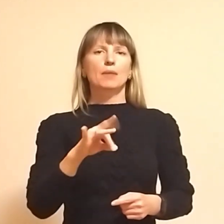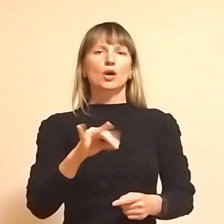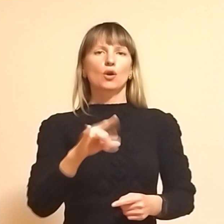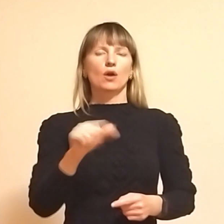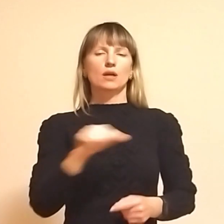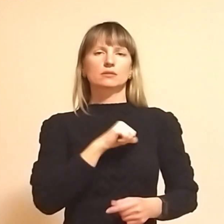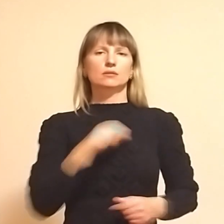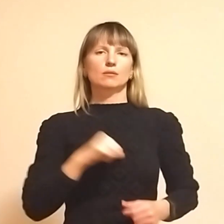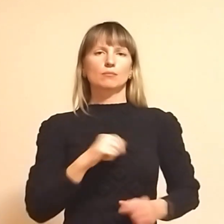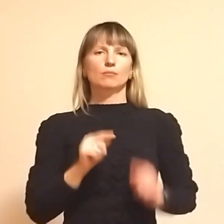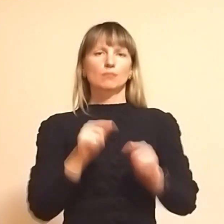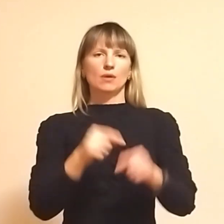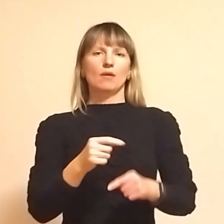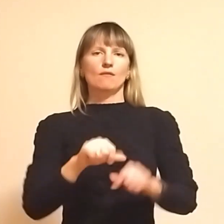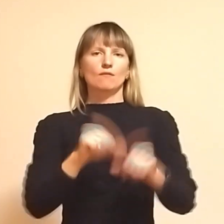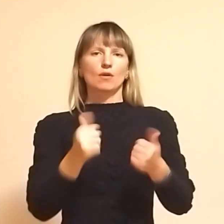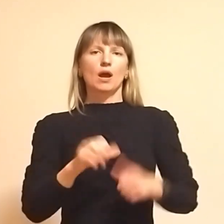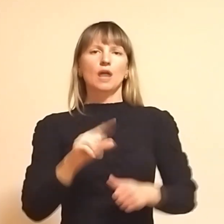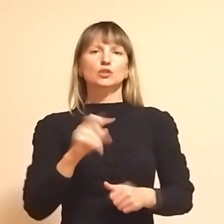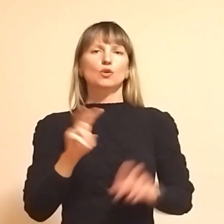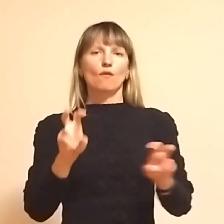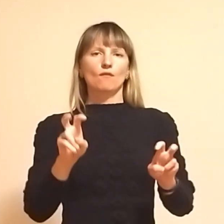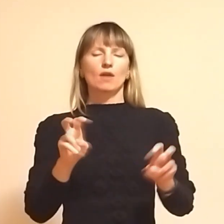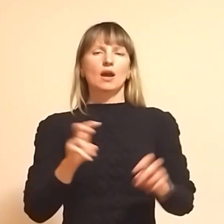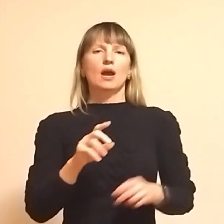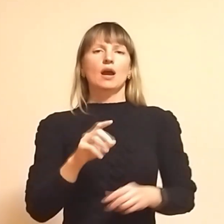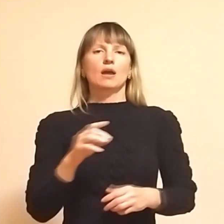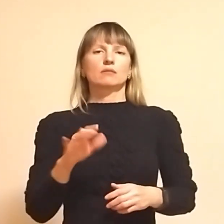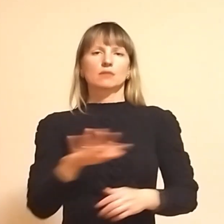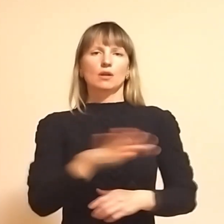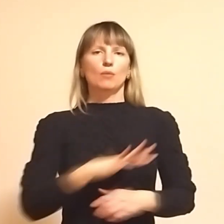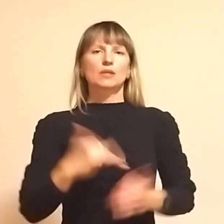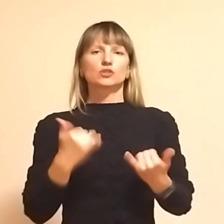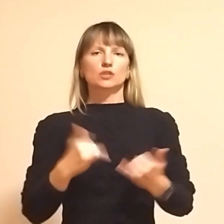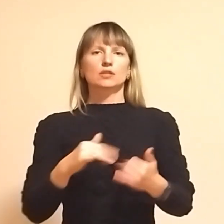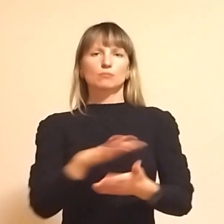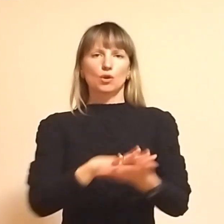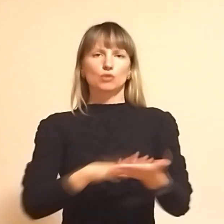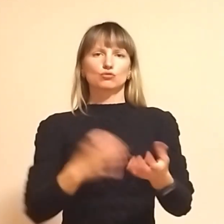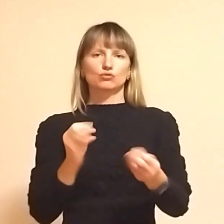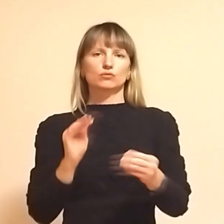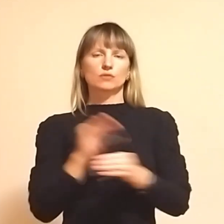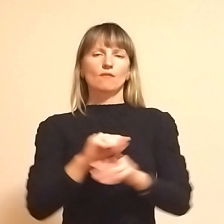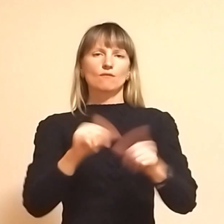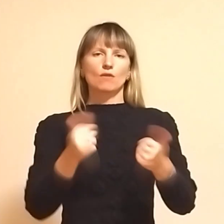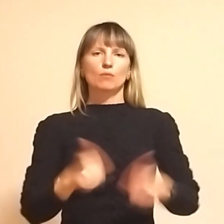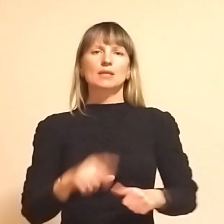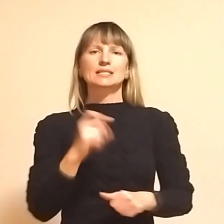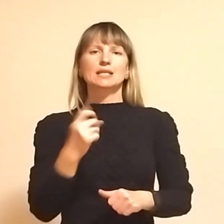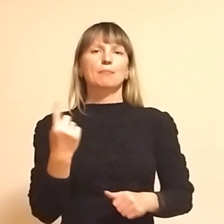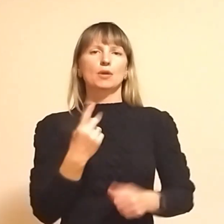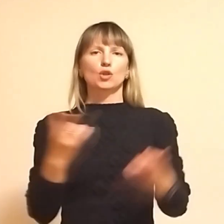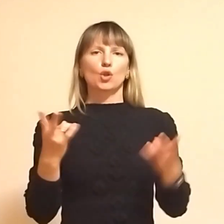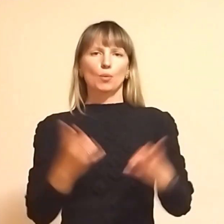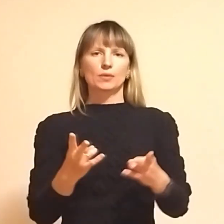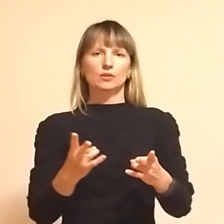Зеврійського міської територіальної громади наразі продовжує формуватись. Але за першу необхідністю